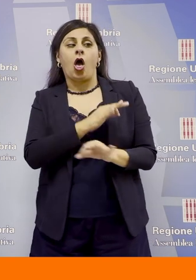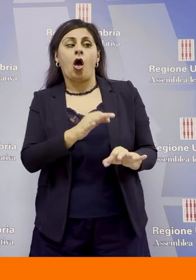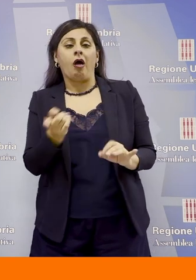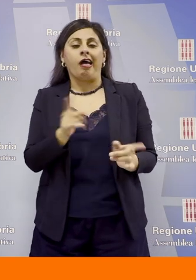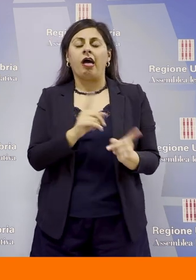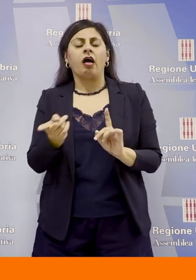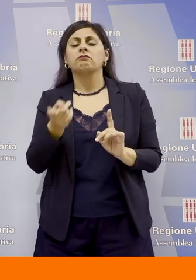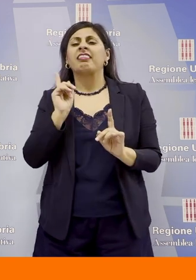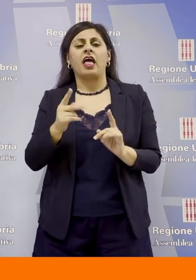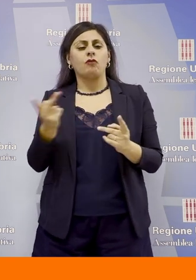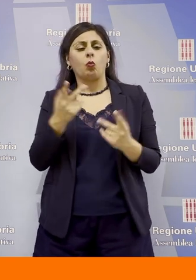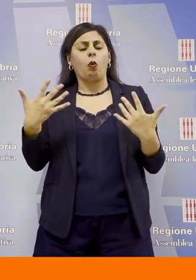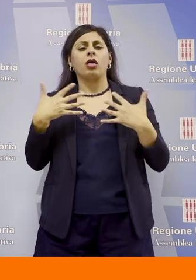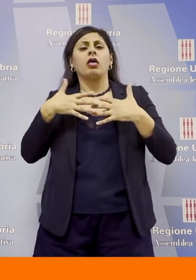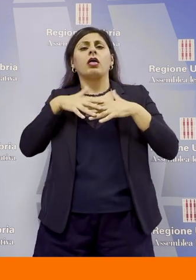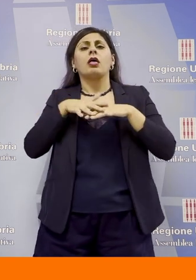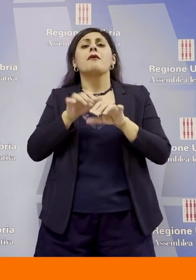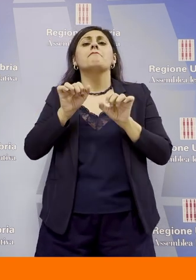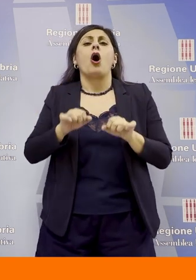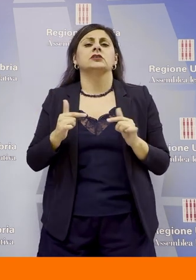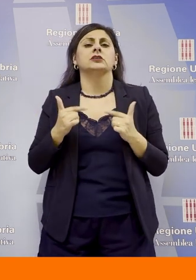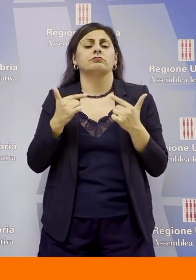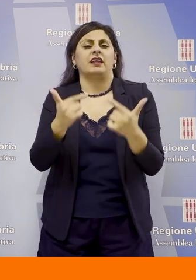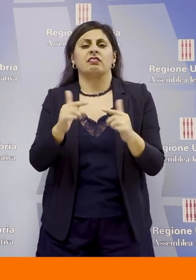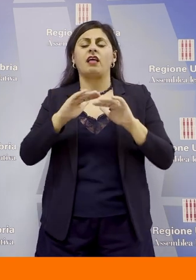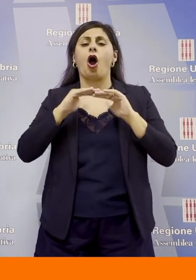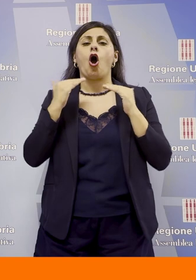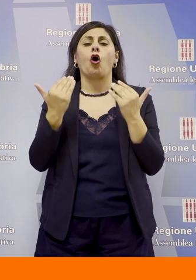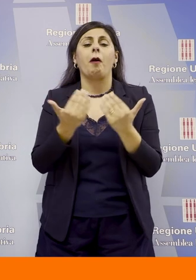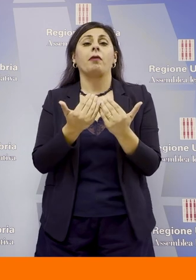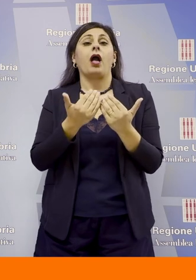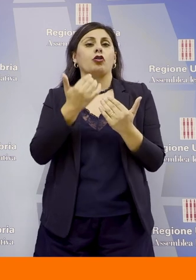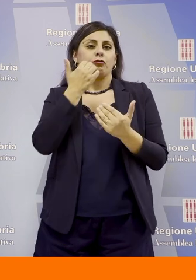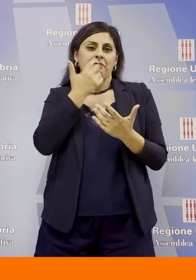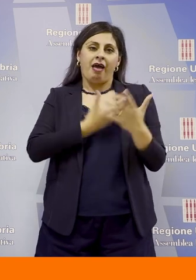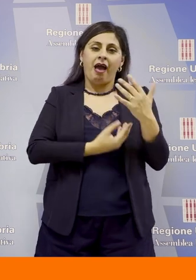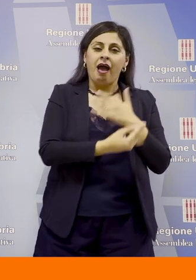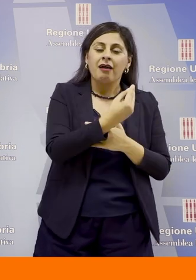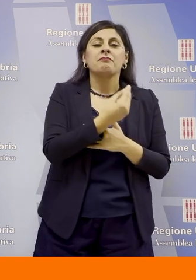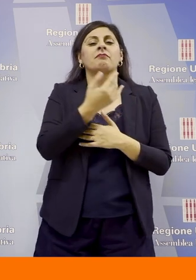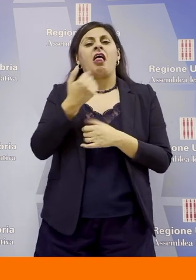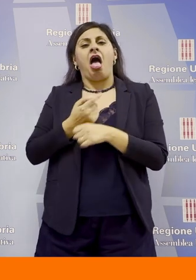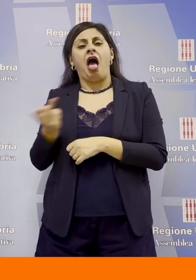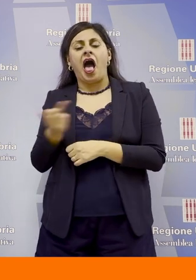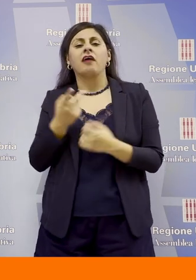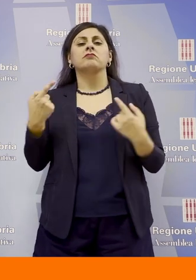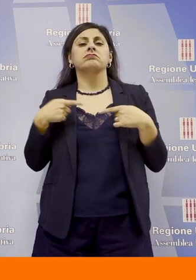deve essere armonizzata la possibilità di conciliare entrambi gli aspetti e le dimensioni di vita